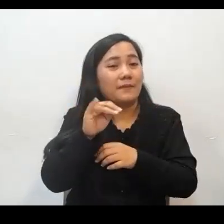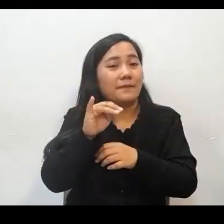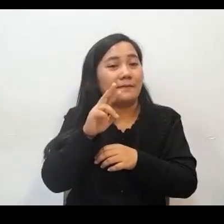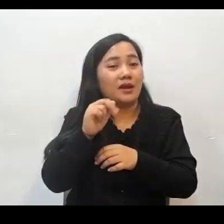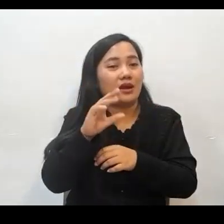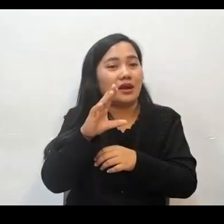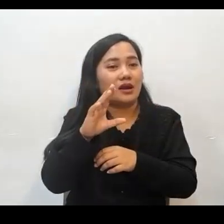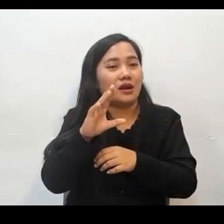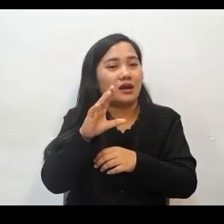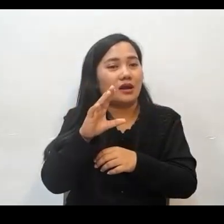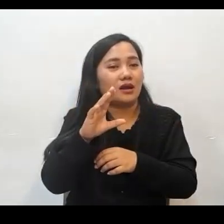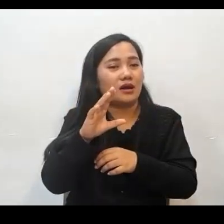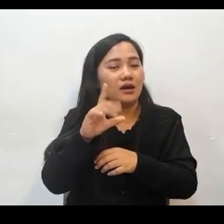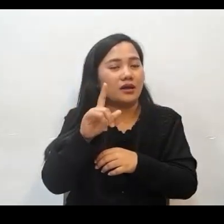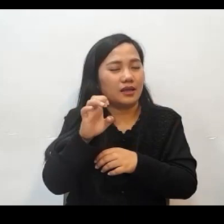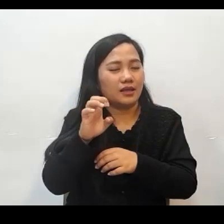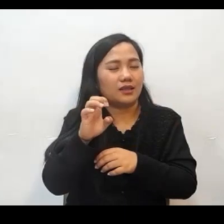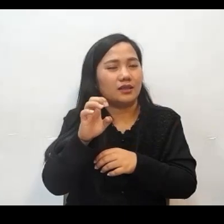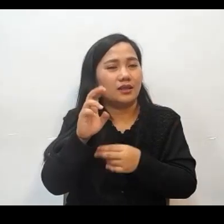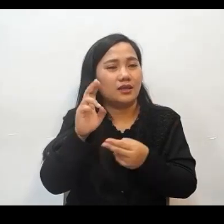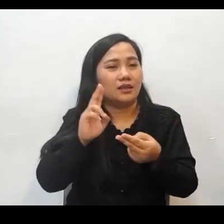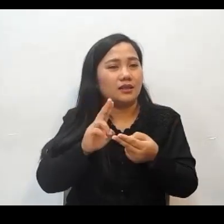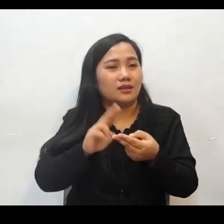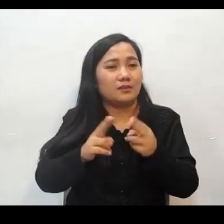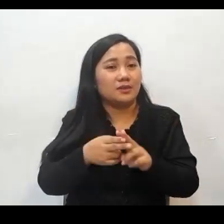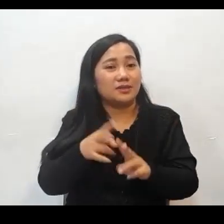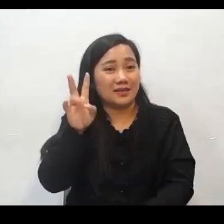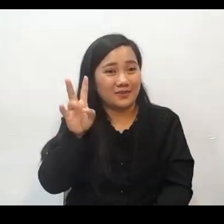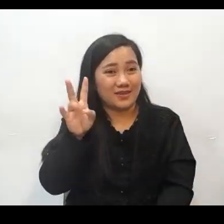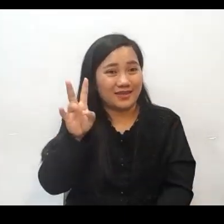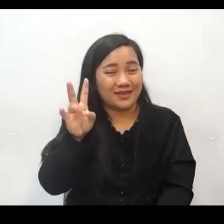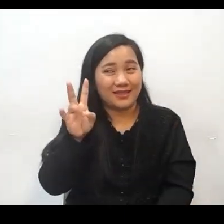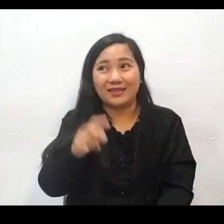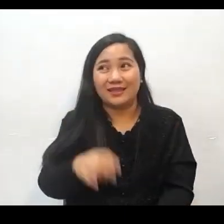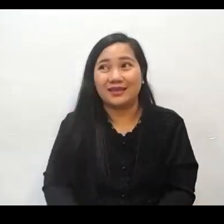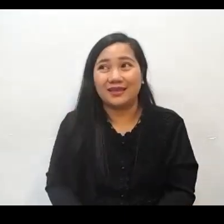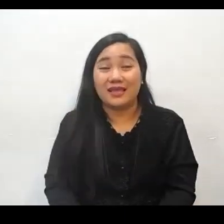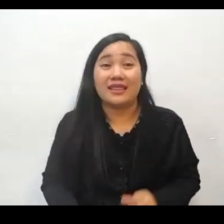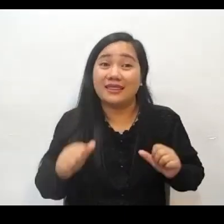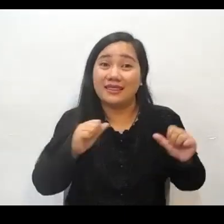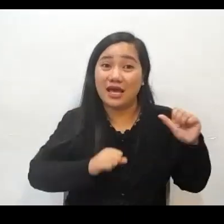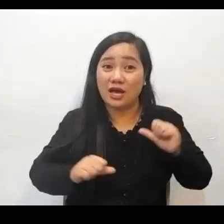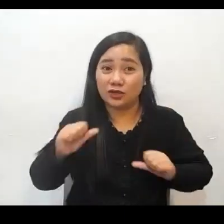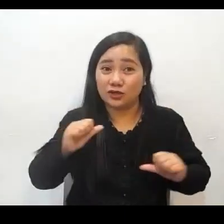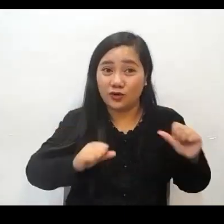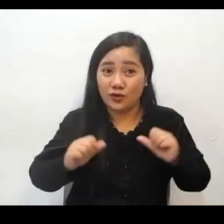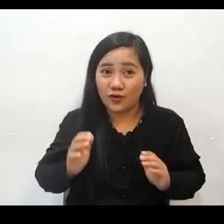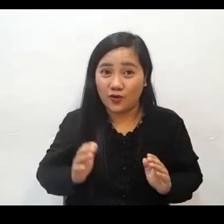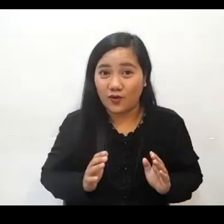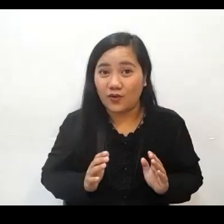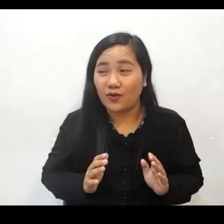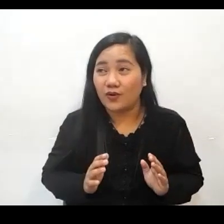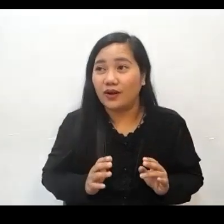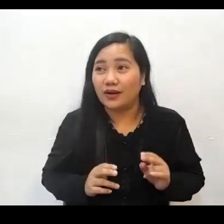7 The main character actor Liu Soong Yong is